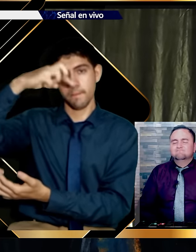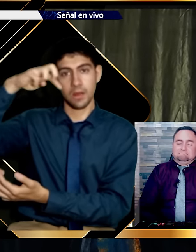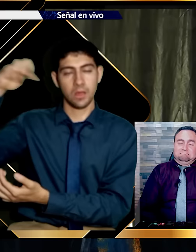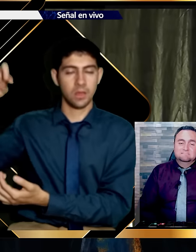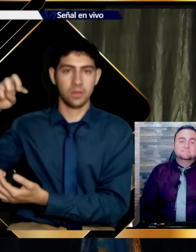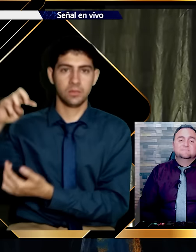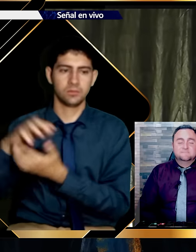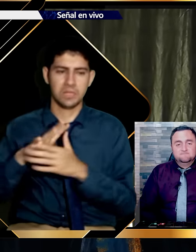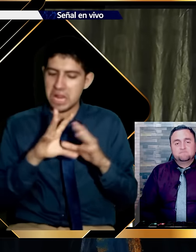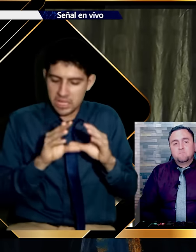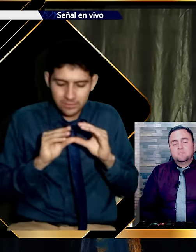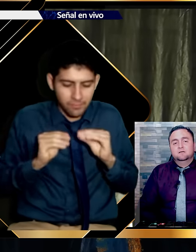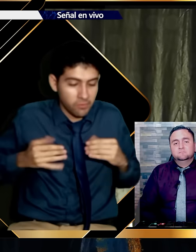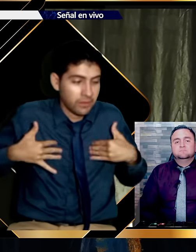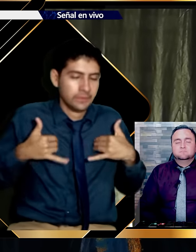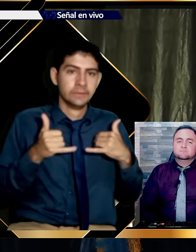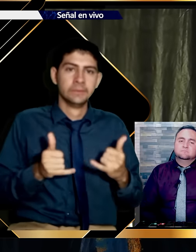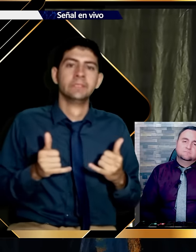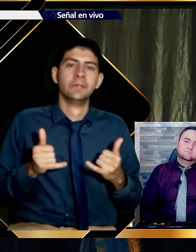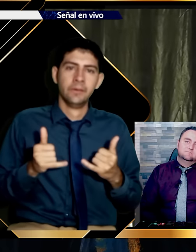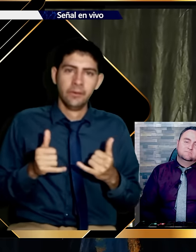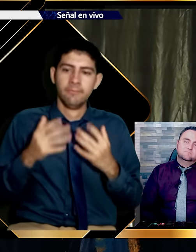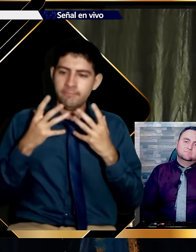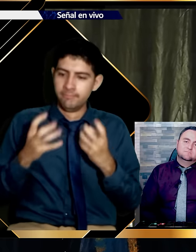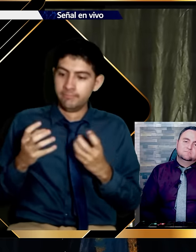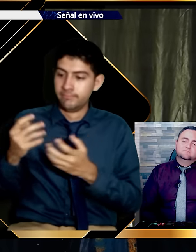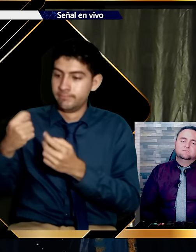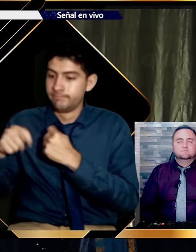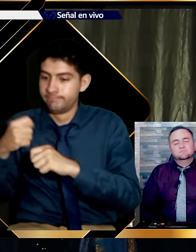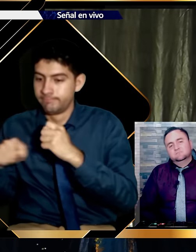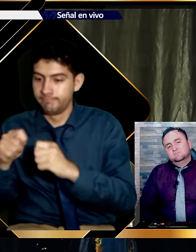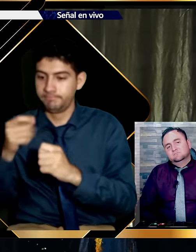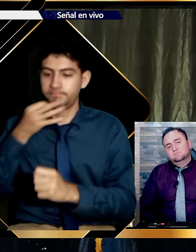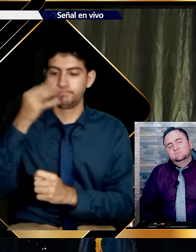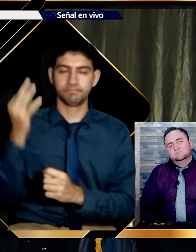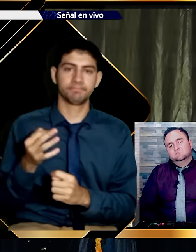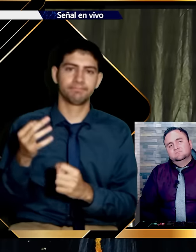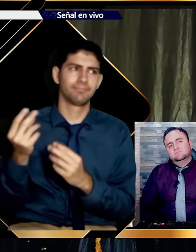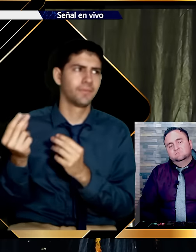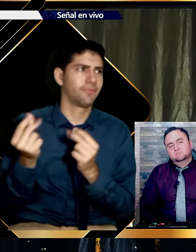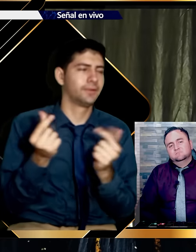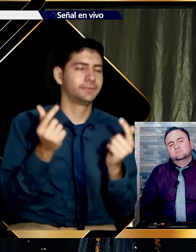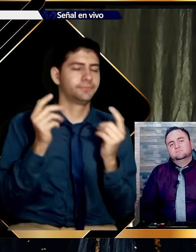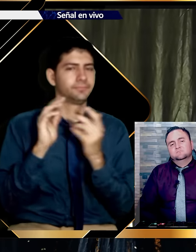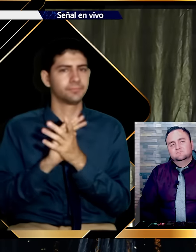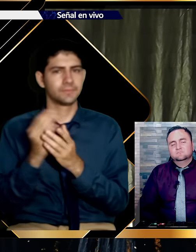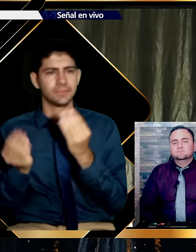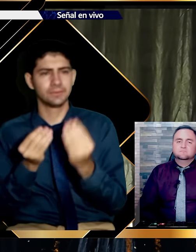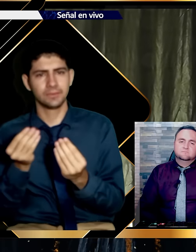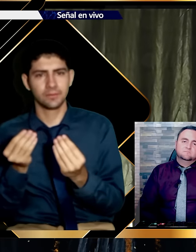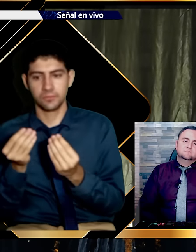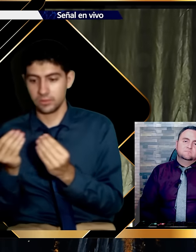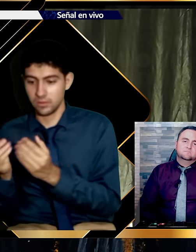para mover el corazón de Judas. Y continuar en su intención. ¿Cuál? Vender la verdad. Qué